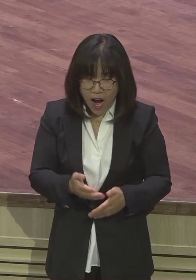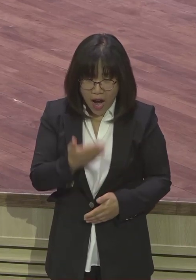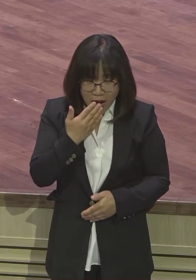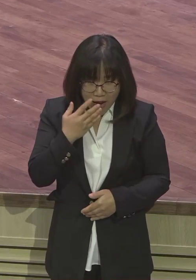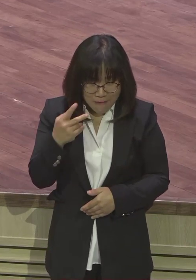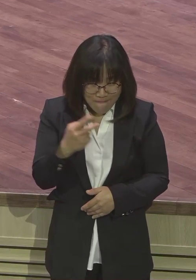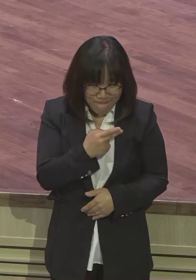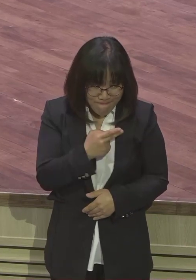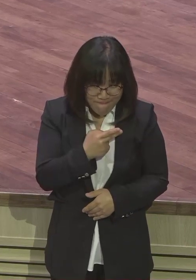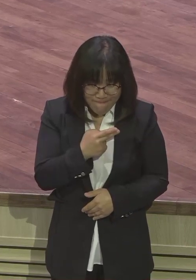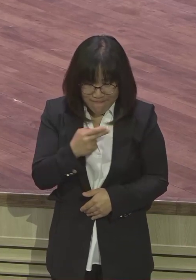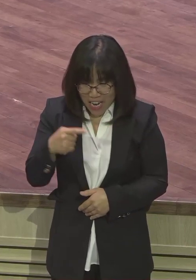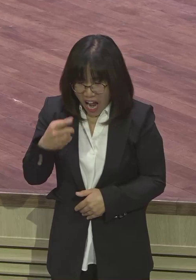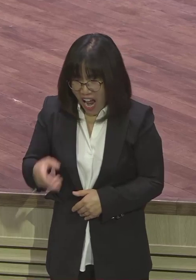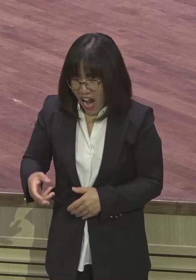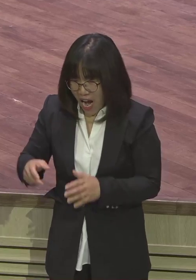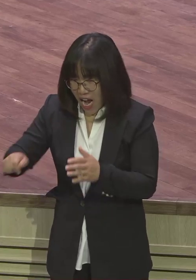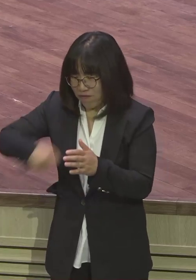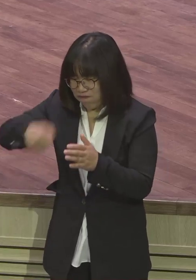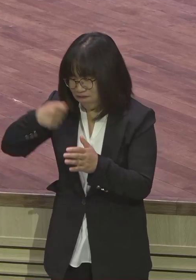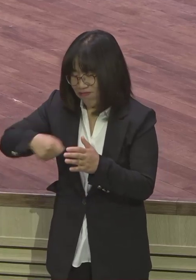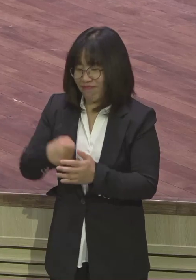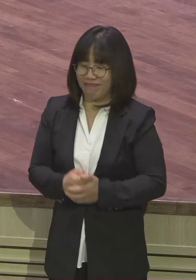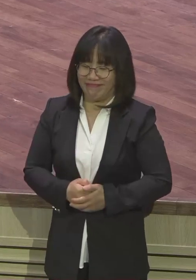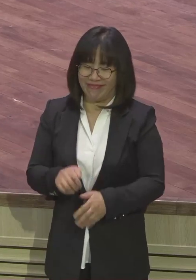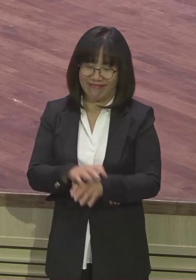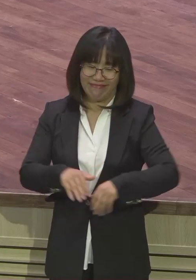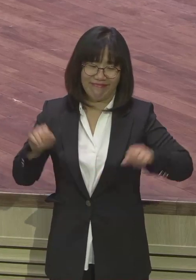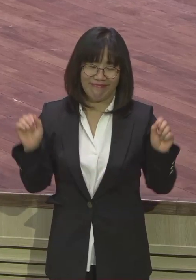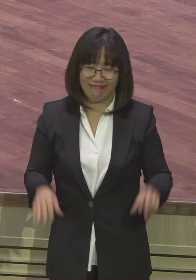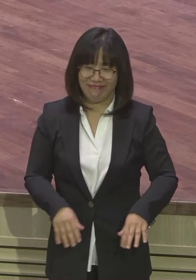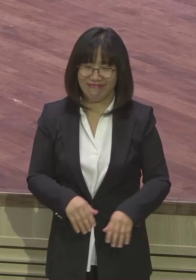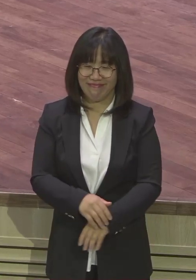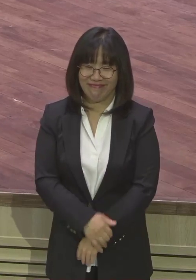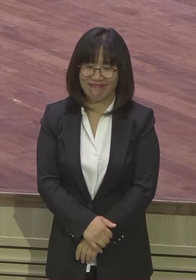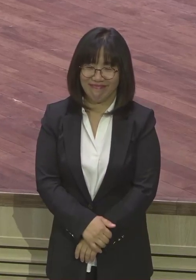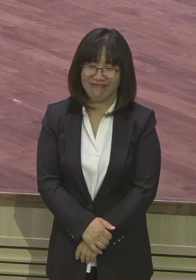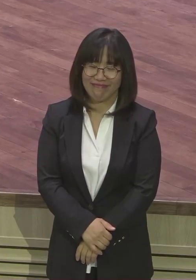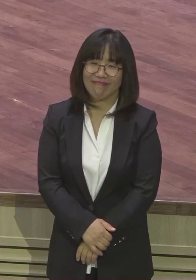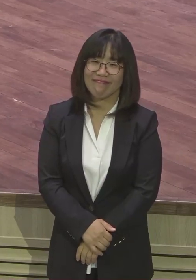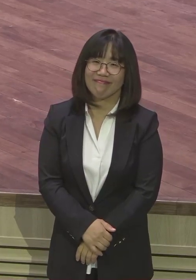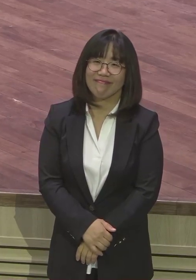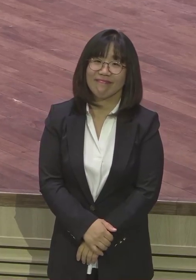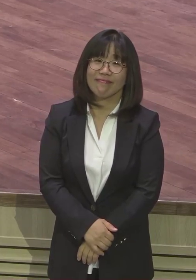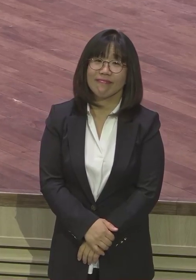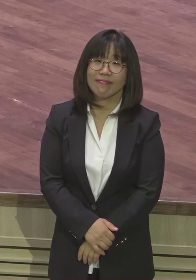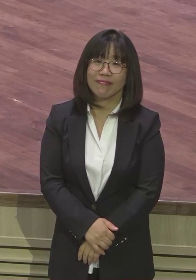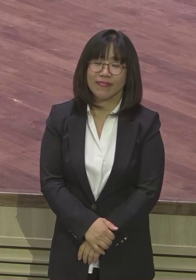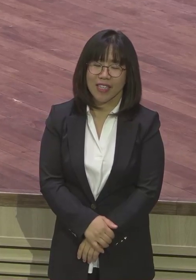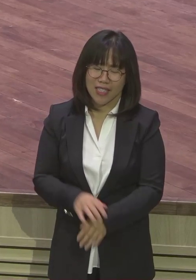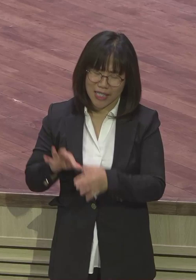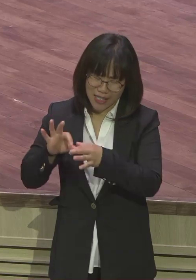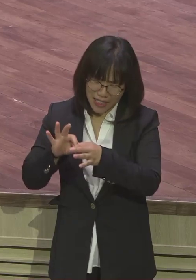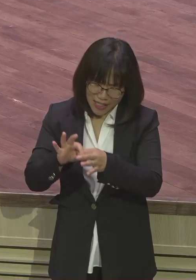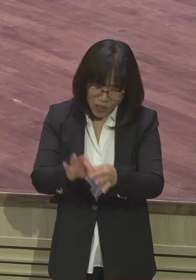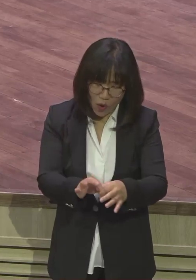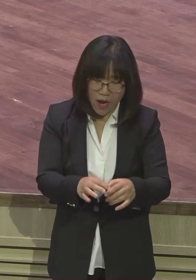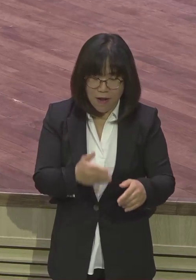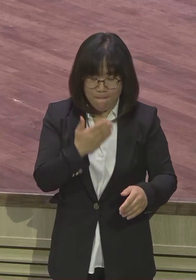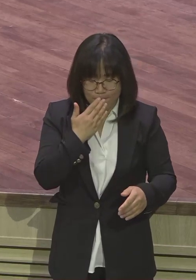에란 시켜먹어버려 말짱 흔들겨요 지속이 자 지속 지속 기도도